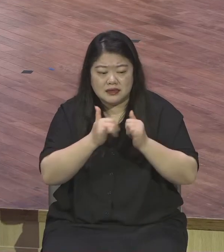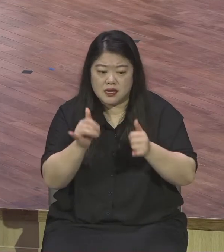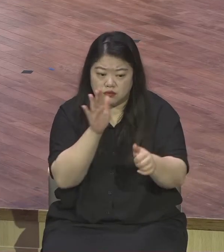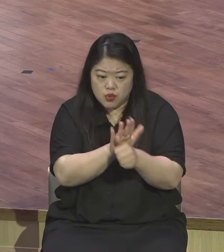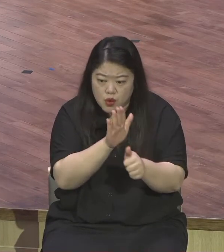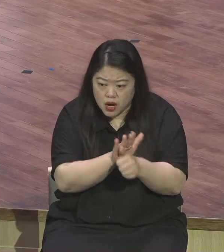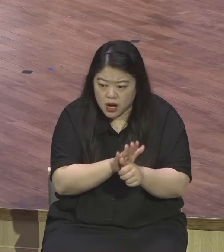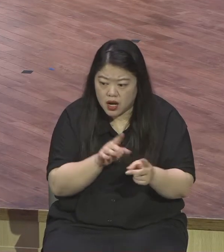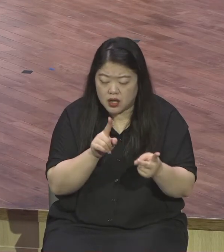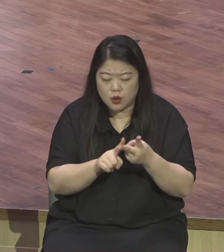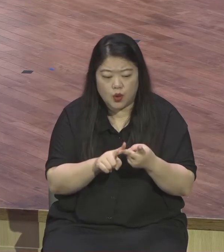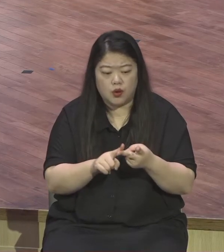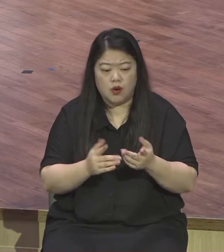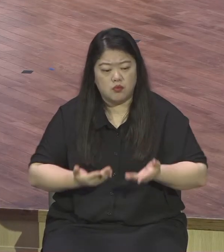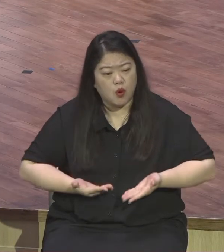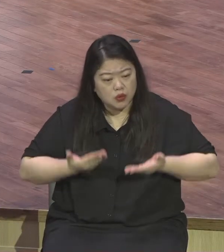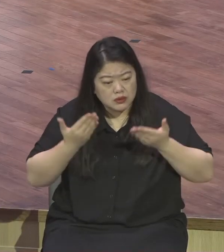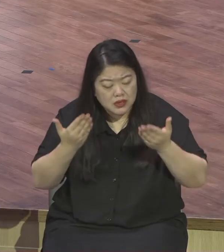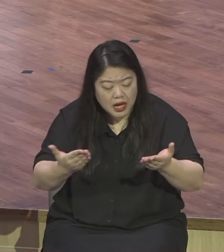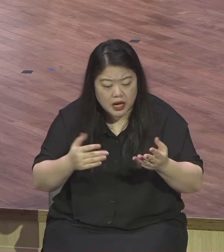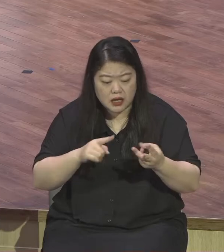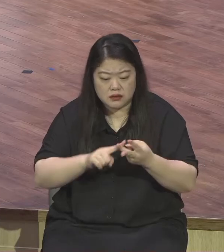구제 봉사 선행 똑같이 말하는데